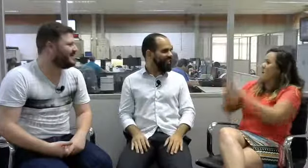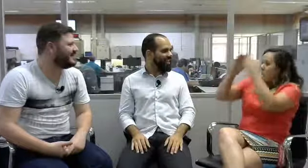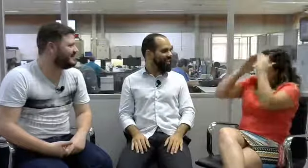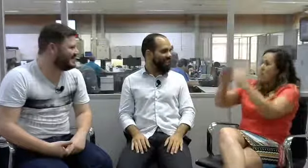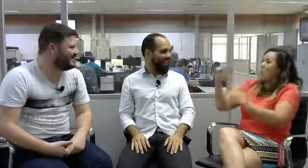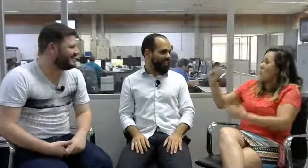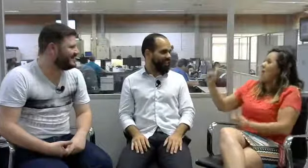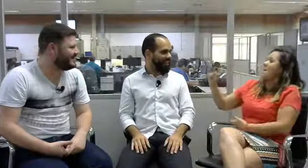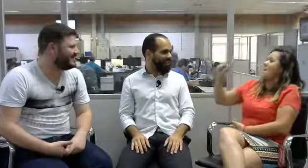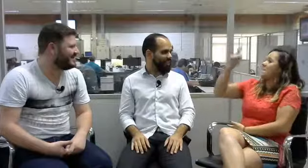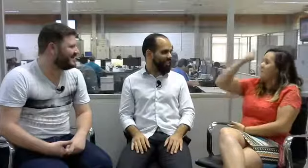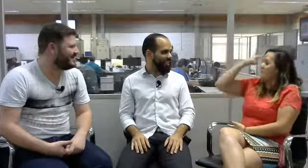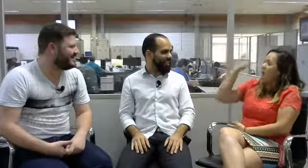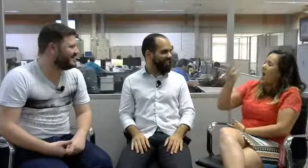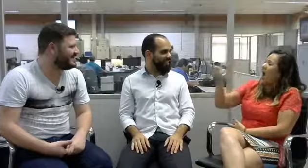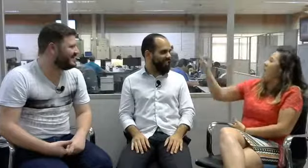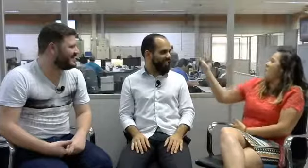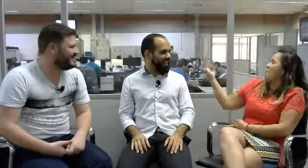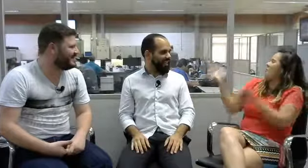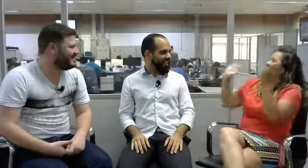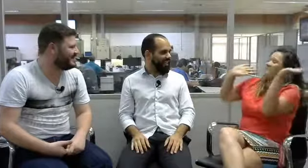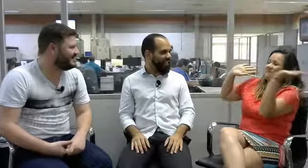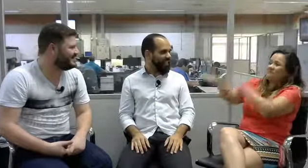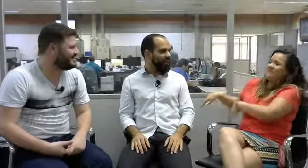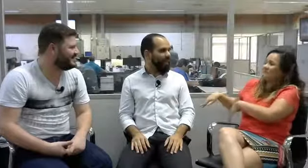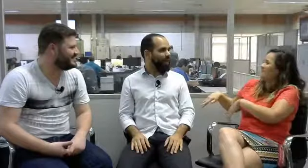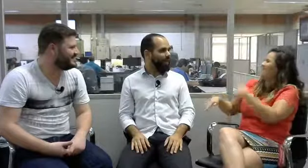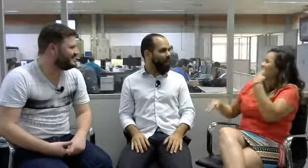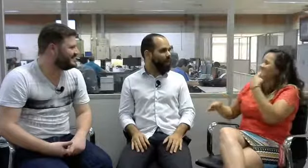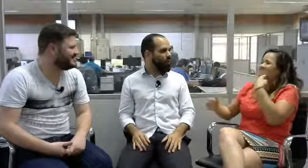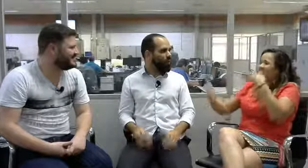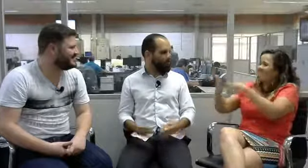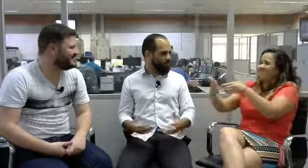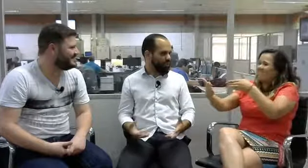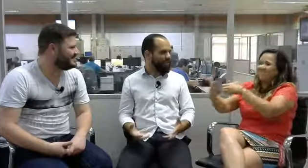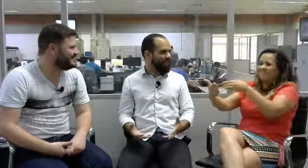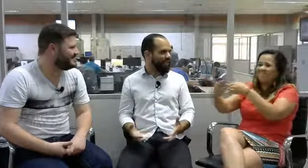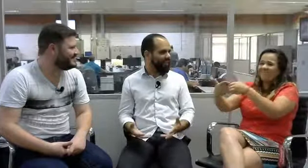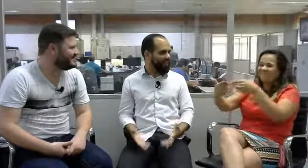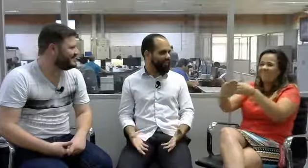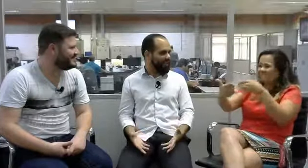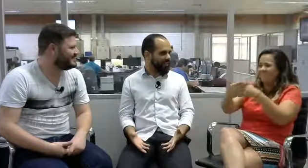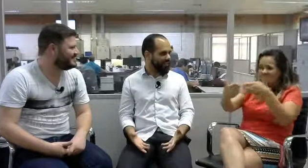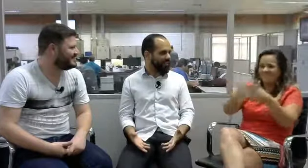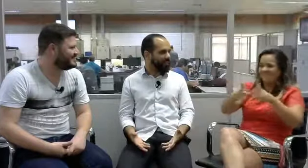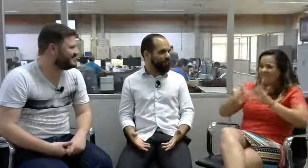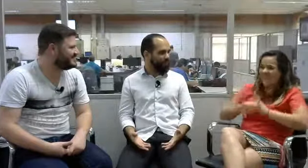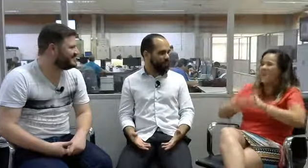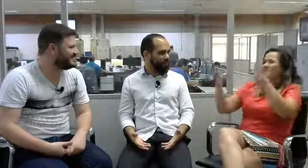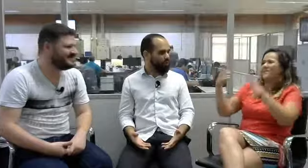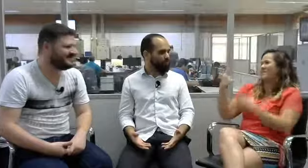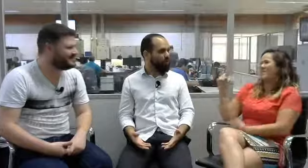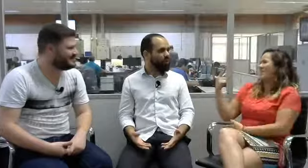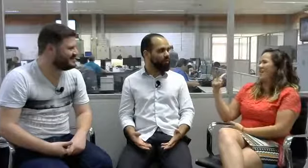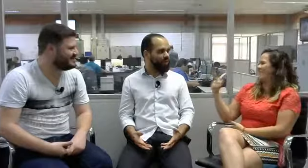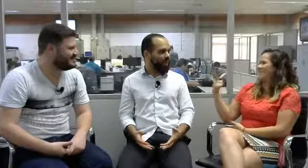Ela está dizendo que não é alguns que devem respeitar, porque os surdos encontram vários